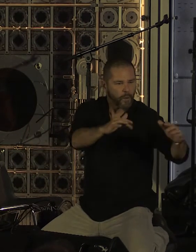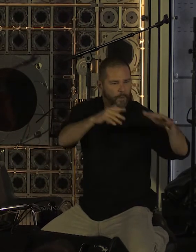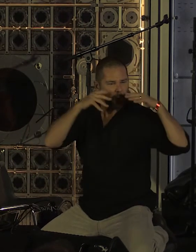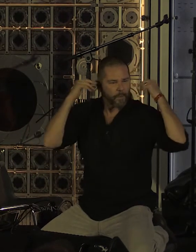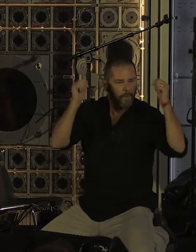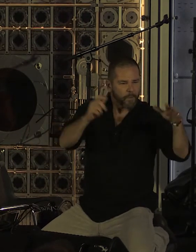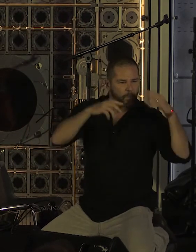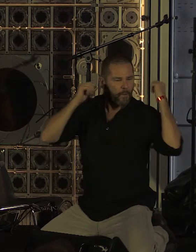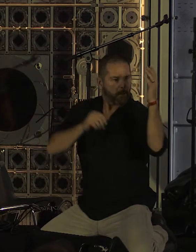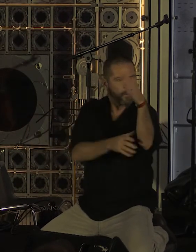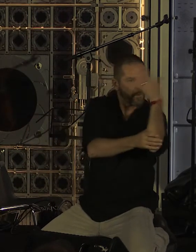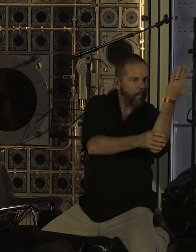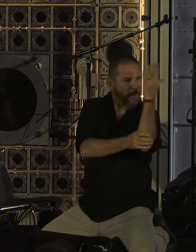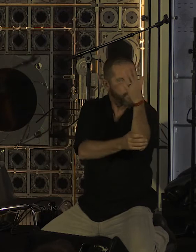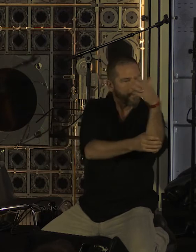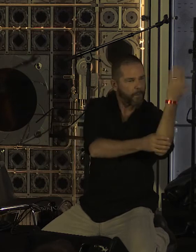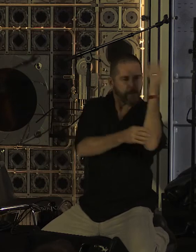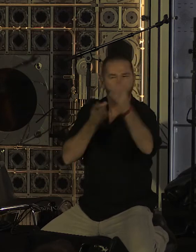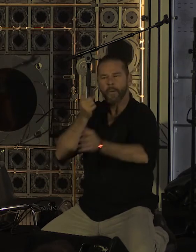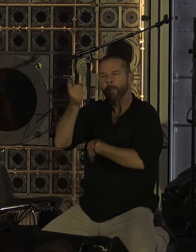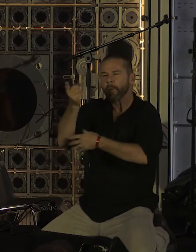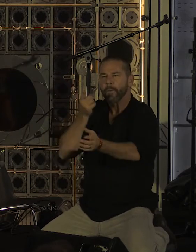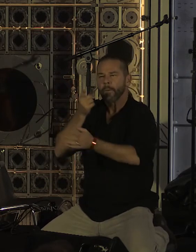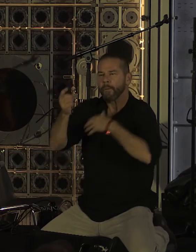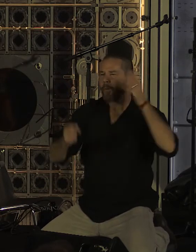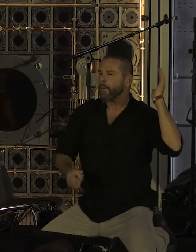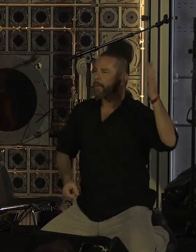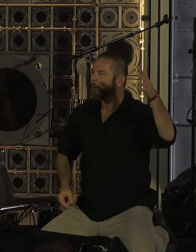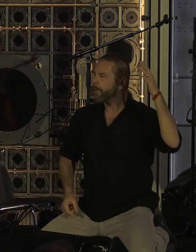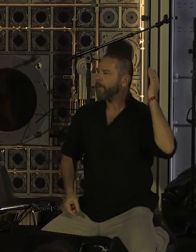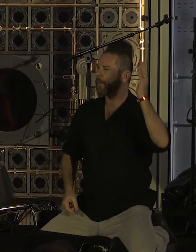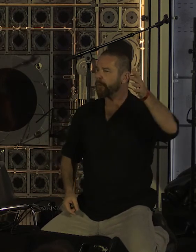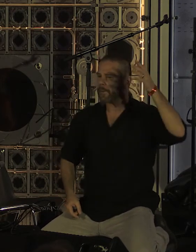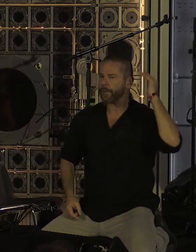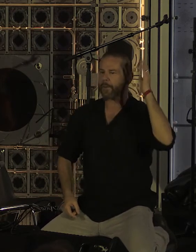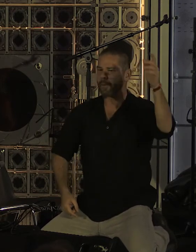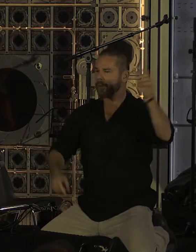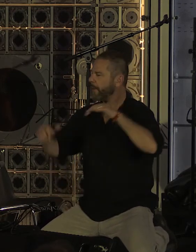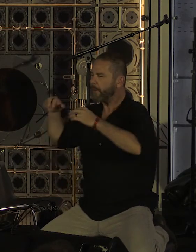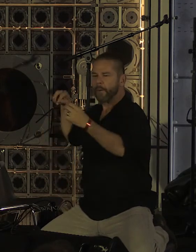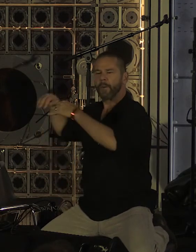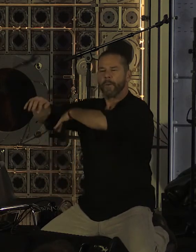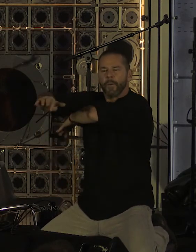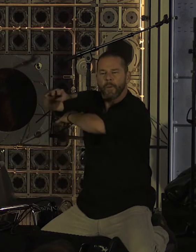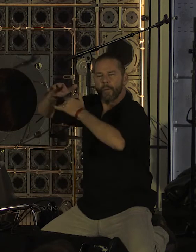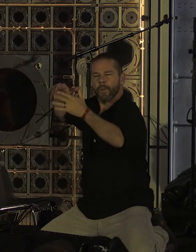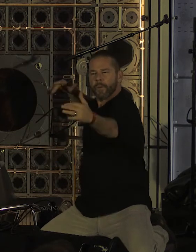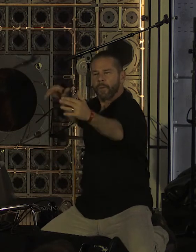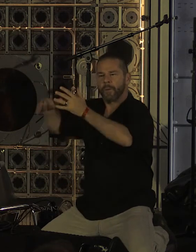Toujours à l'horizon Les éclairs de la guerre Et des mondiums En uniforme vert Usés Sans jambe Sans nom Dans les roues